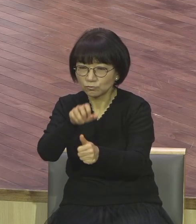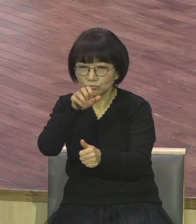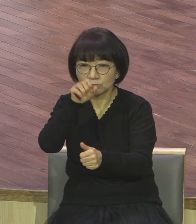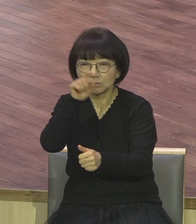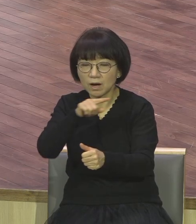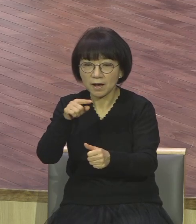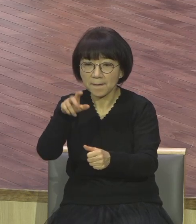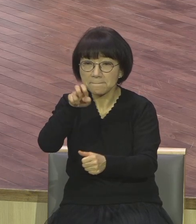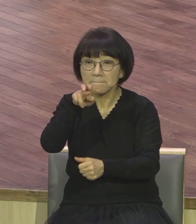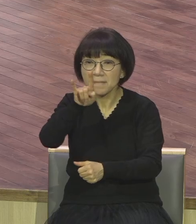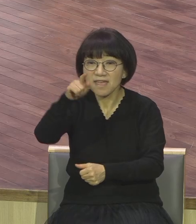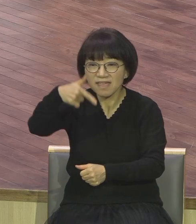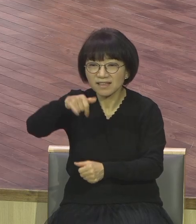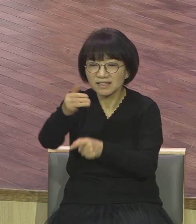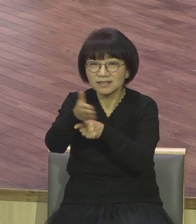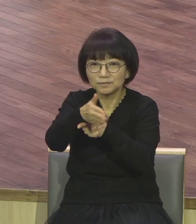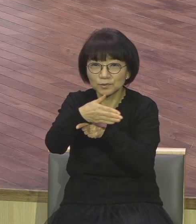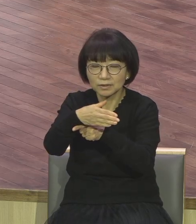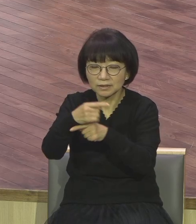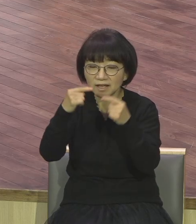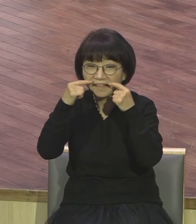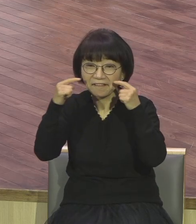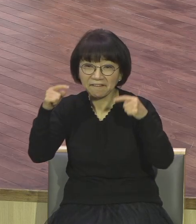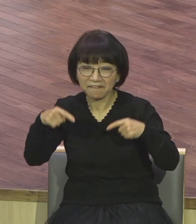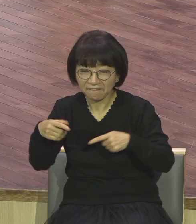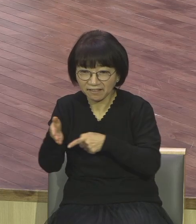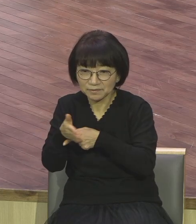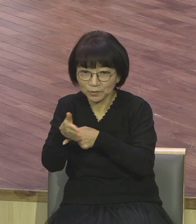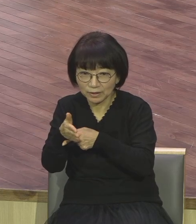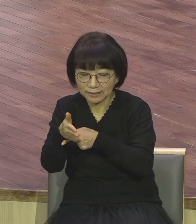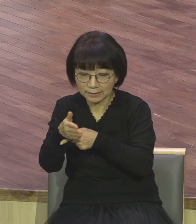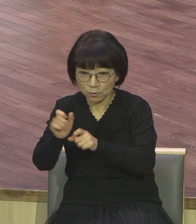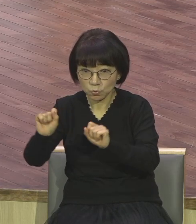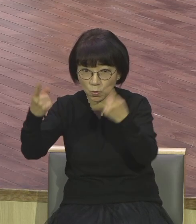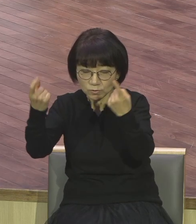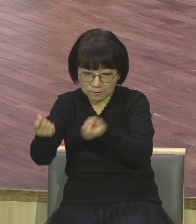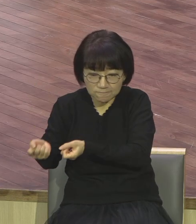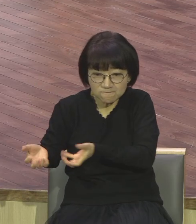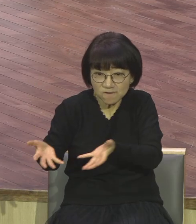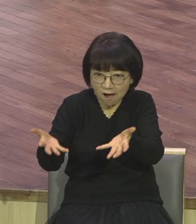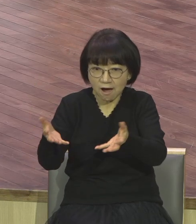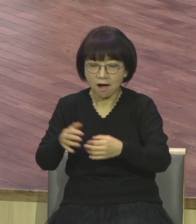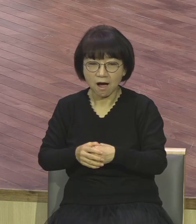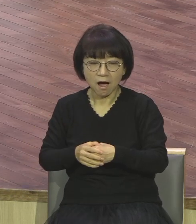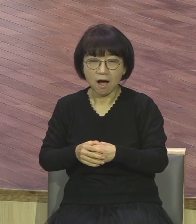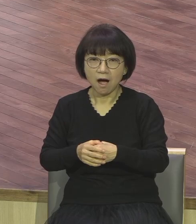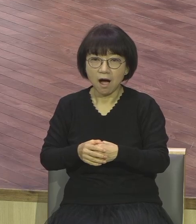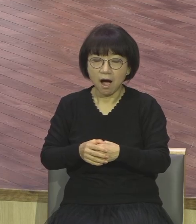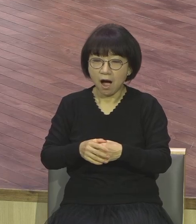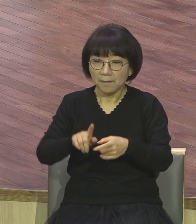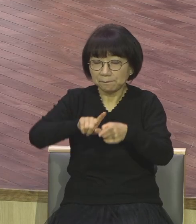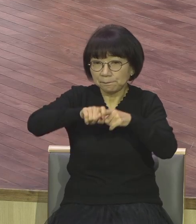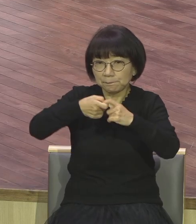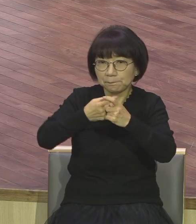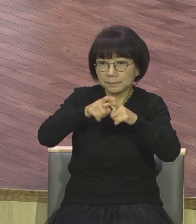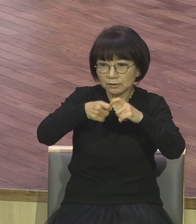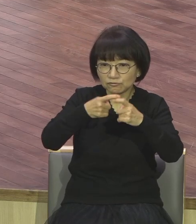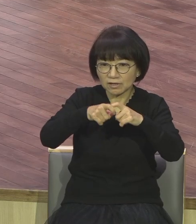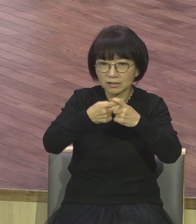넣어버리면 이 미꾸라지들이 정말로 살이 통통하게 그냥 품질이 좋은 미꾸라지로 수확을